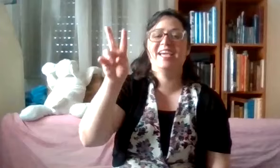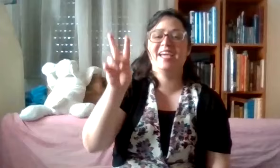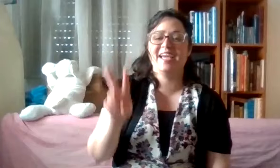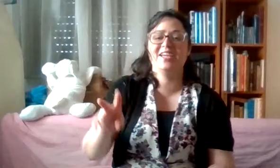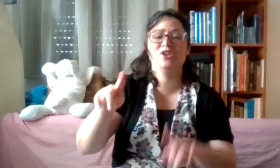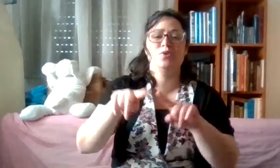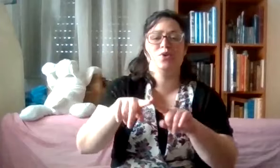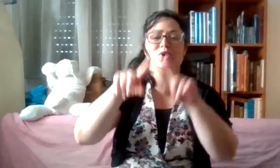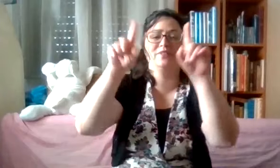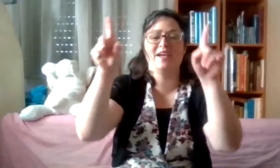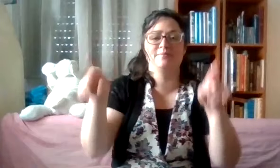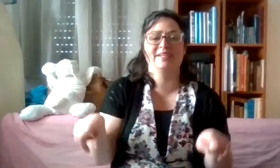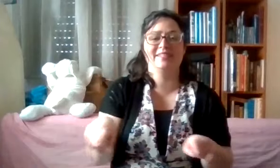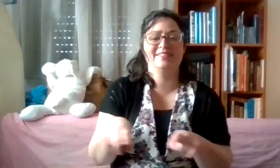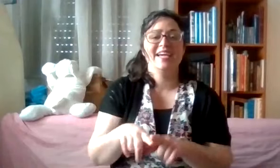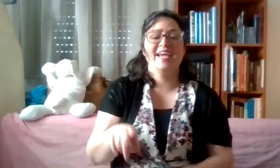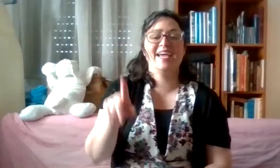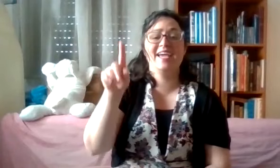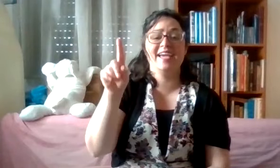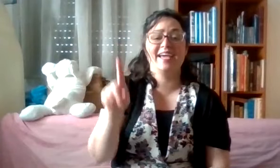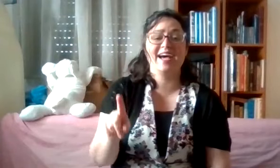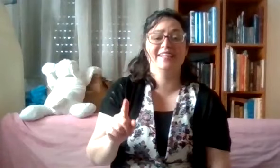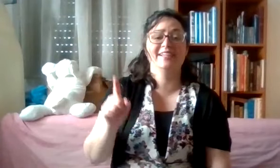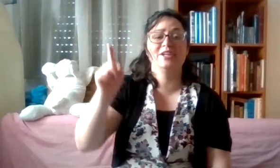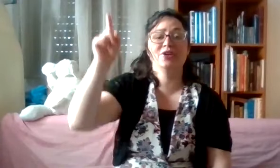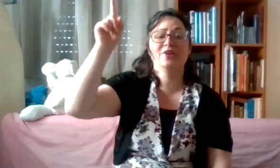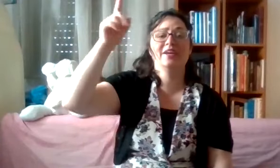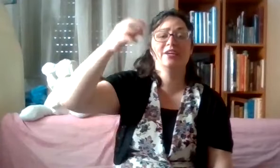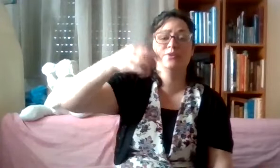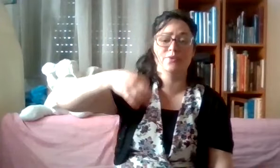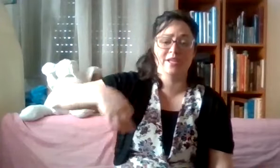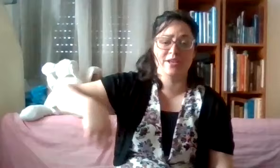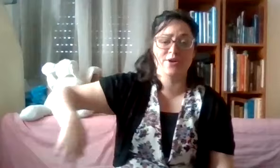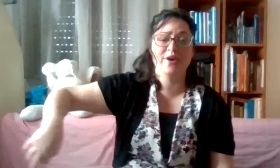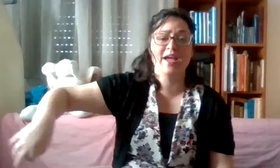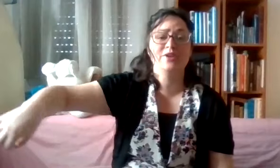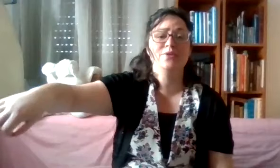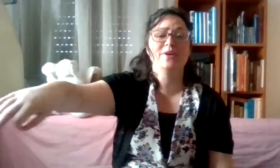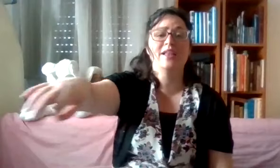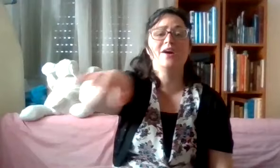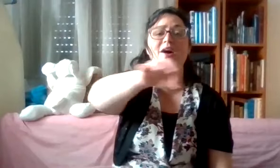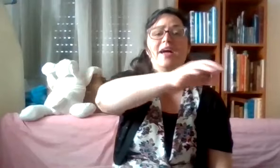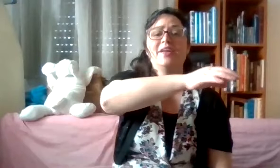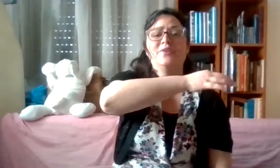לוחות הברית. אחד אלוהנו, אלוהנו, אלוהנו,